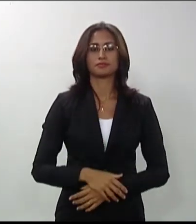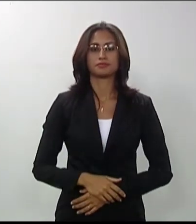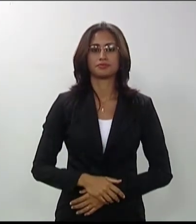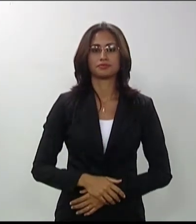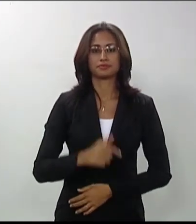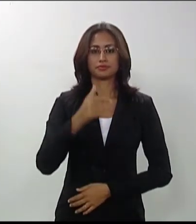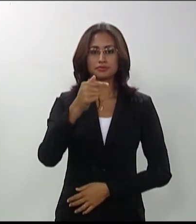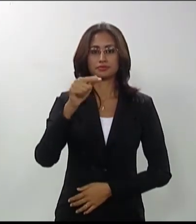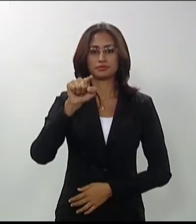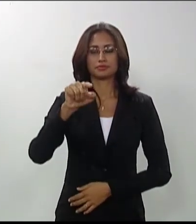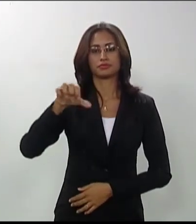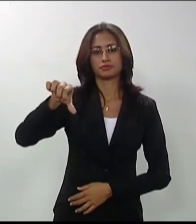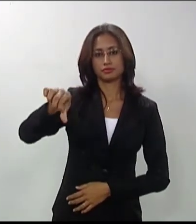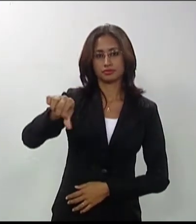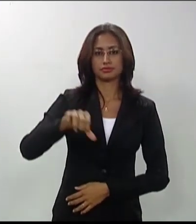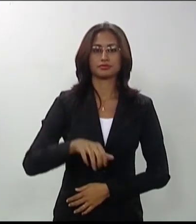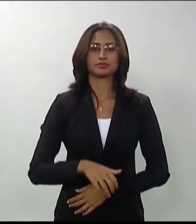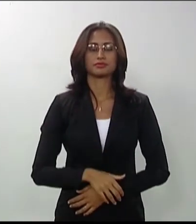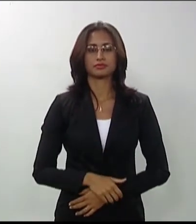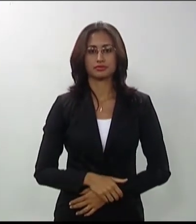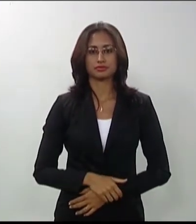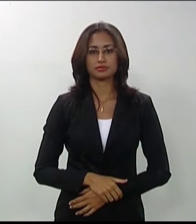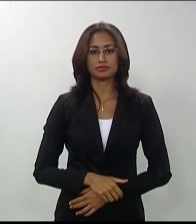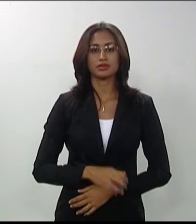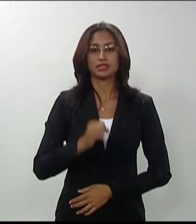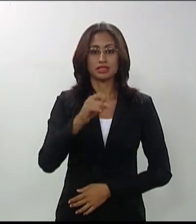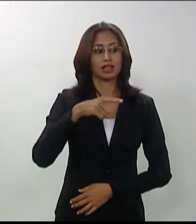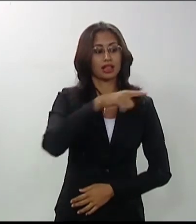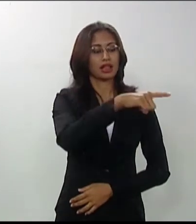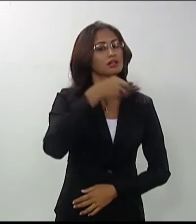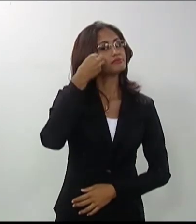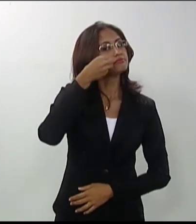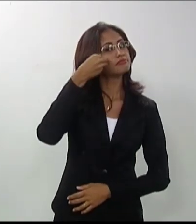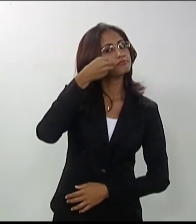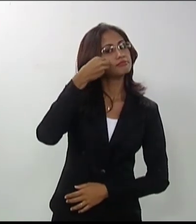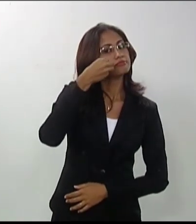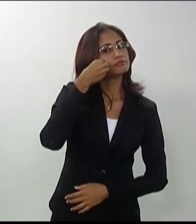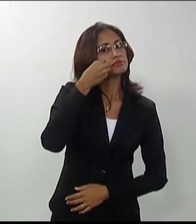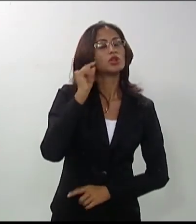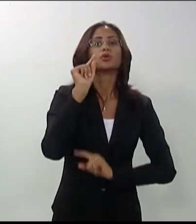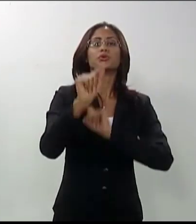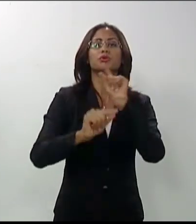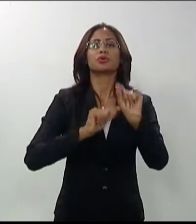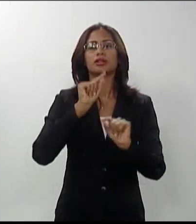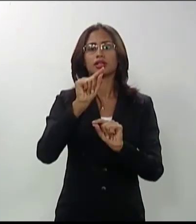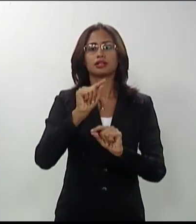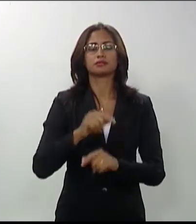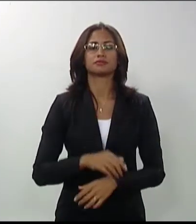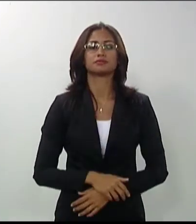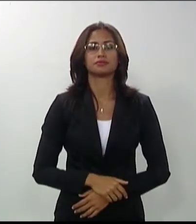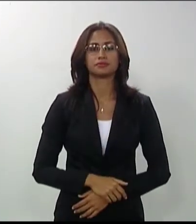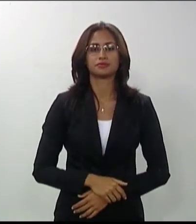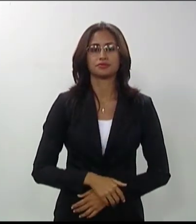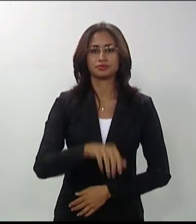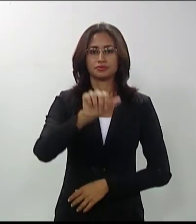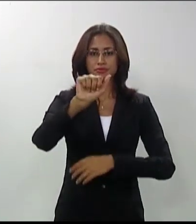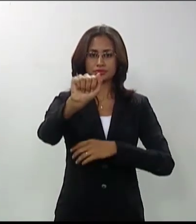estarão disponíveis no manual do candidato, que poderá ser baixado na página da Comperve. 7.11. O candidato que deixar de